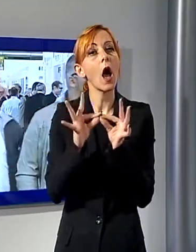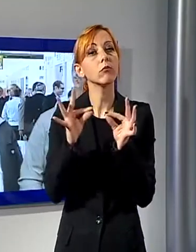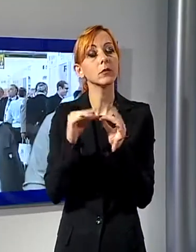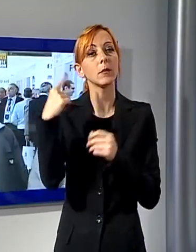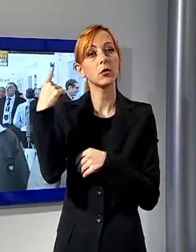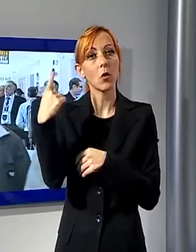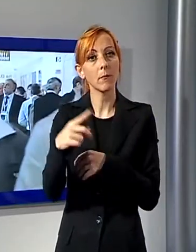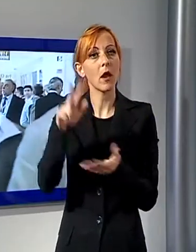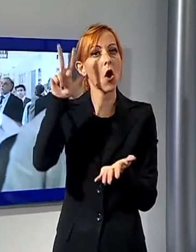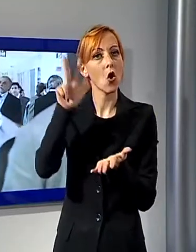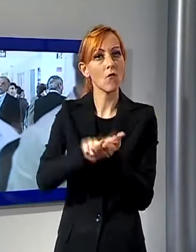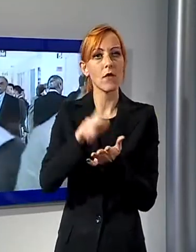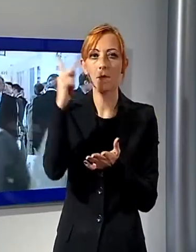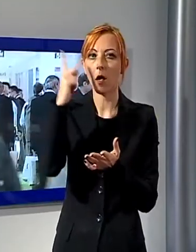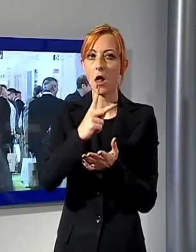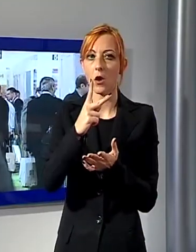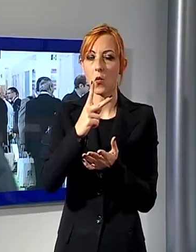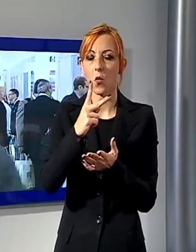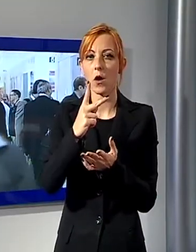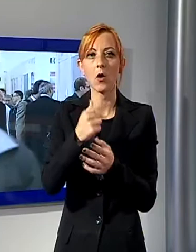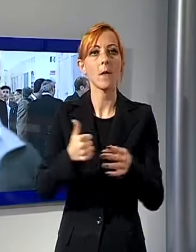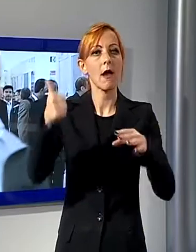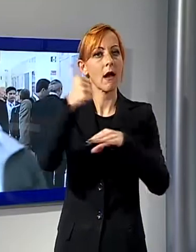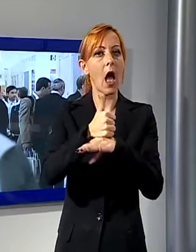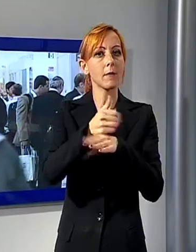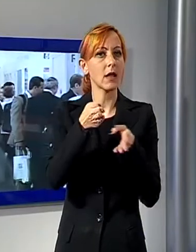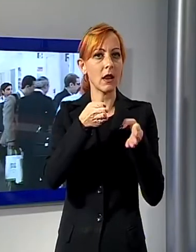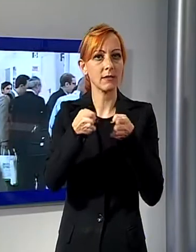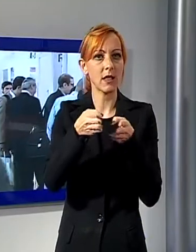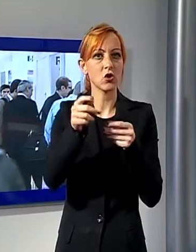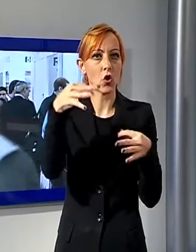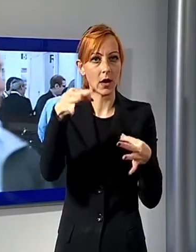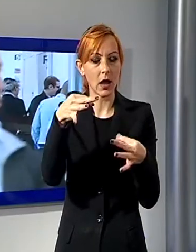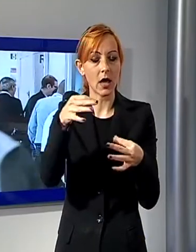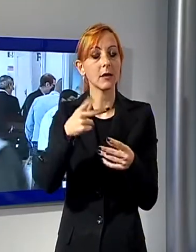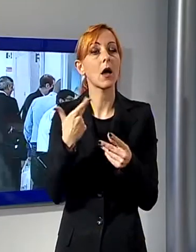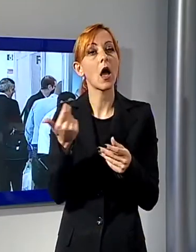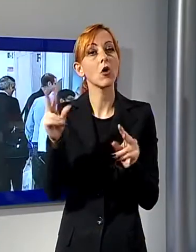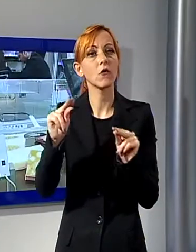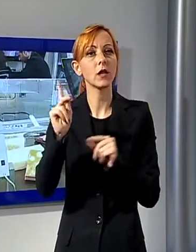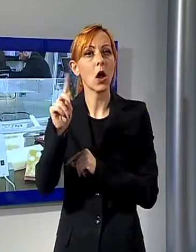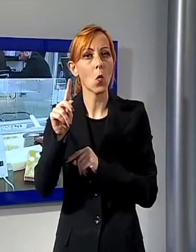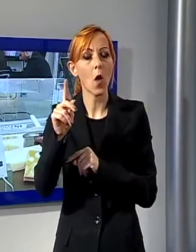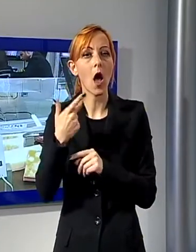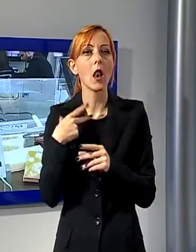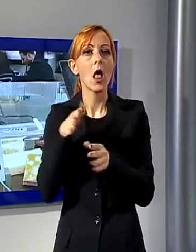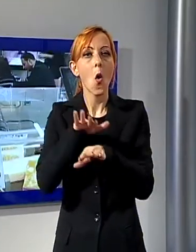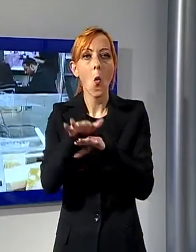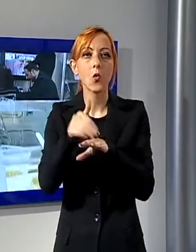settore, presenterà alcune novità. Prima tra tutte, il ritorno all'utilizzo del primo piano della struttura, dove troveranno